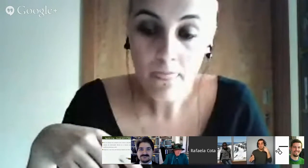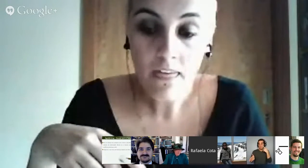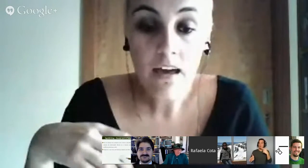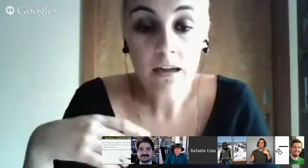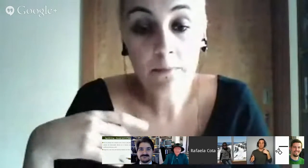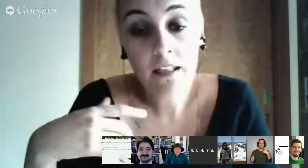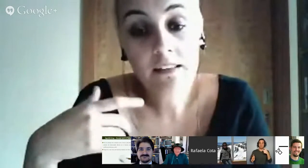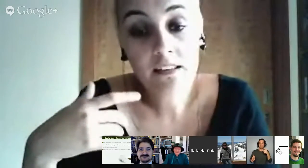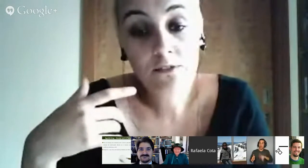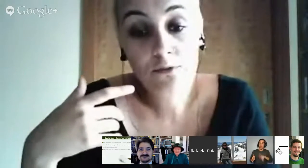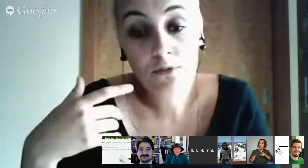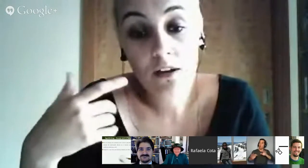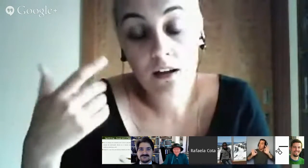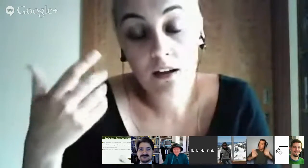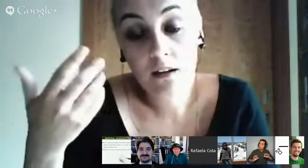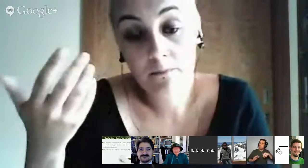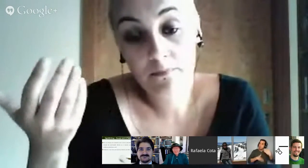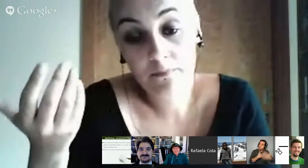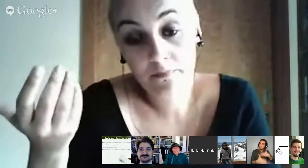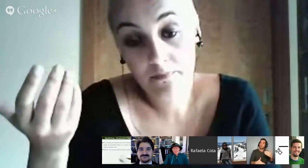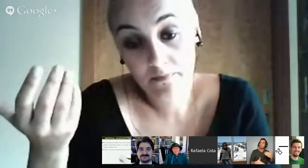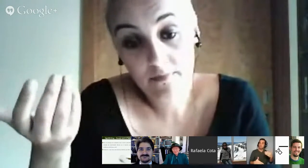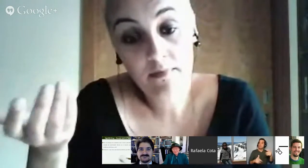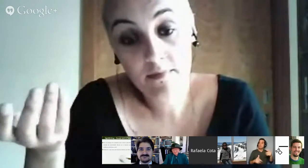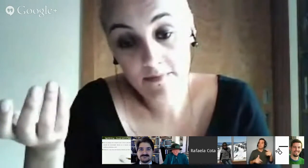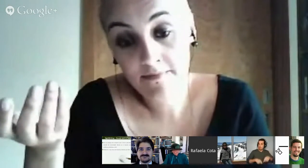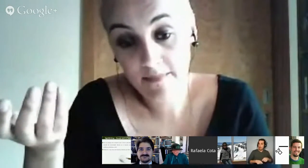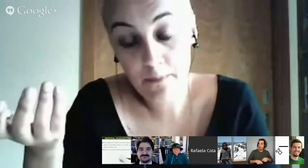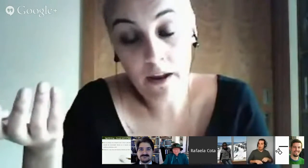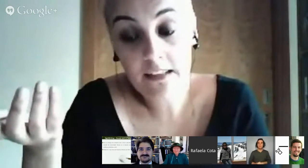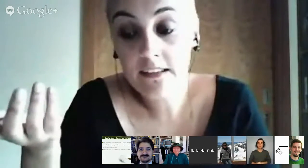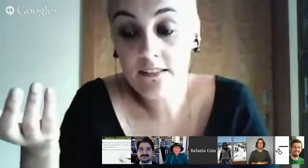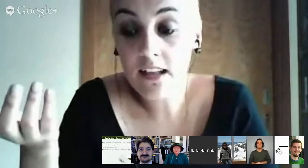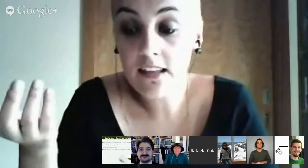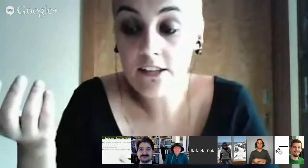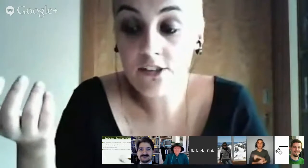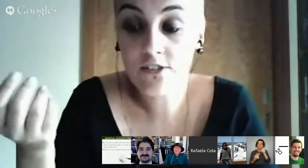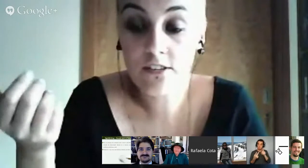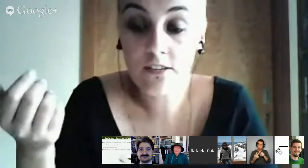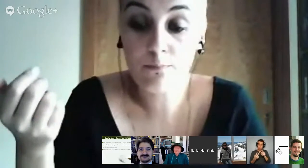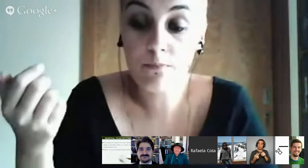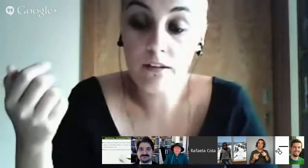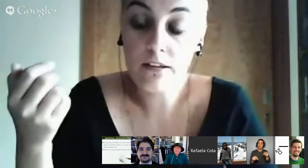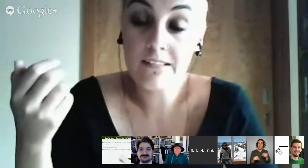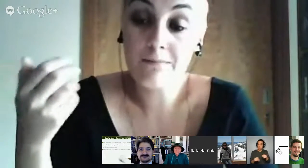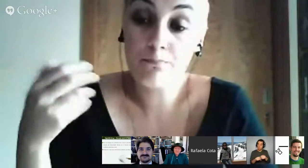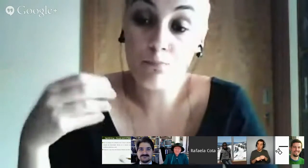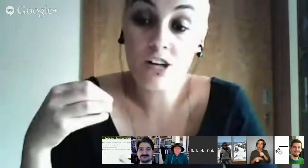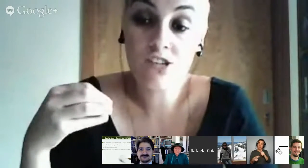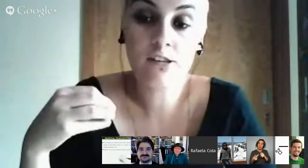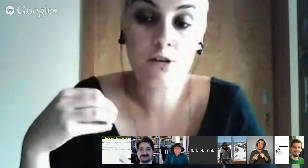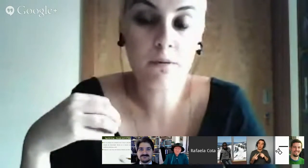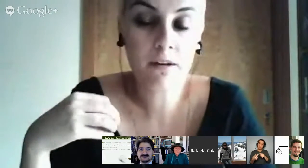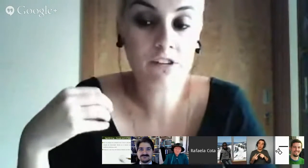e para além disso e para além disso além deste por ser a primeira